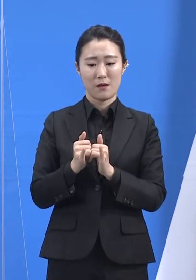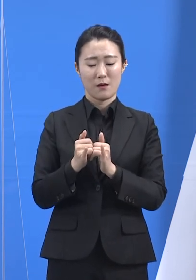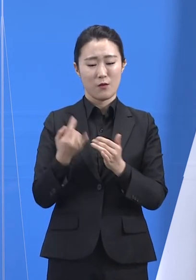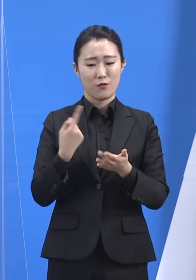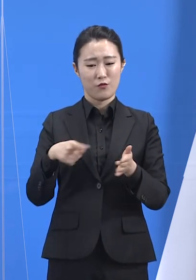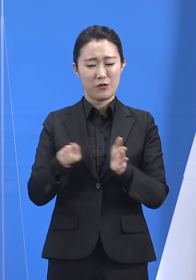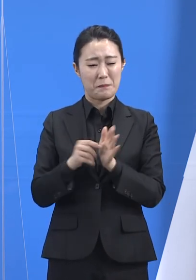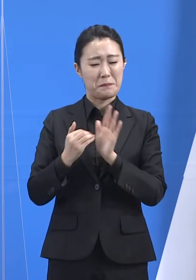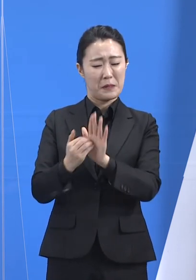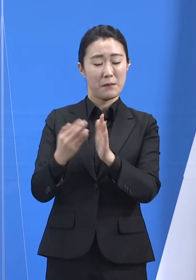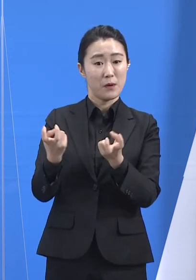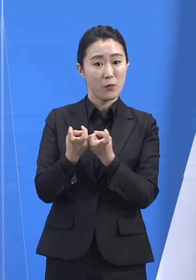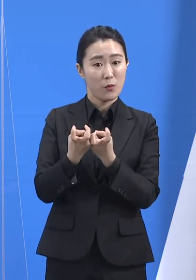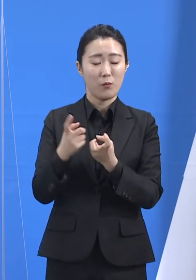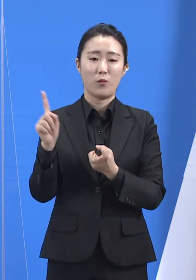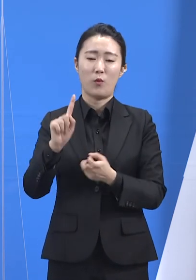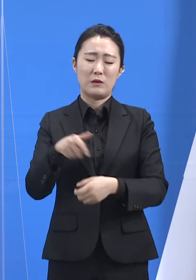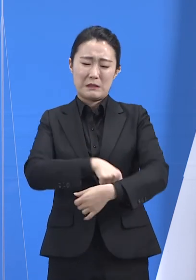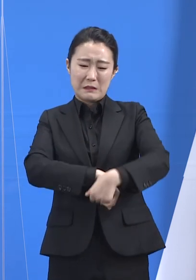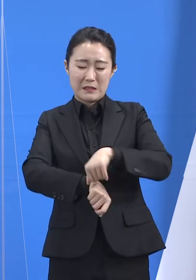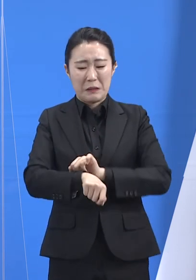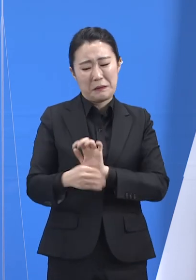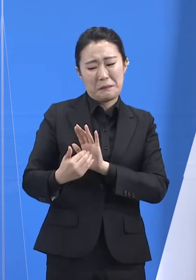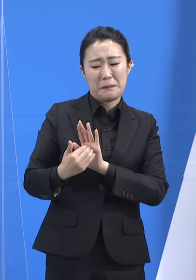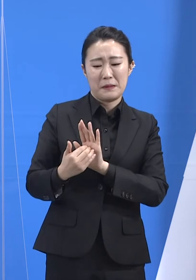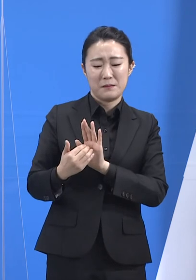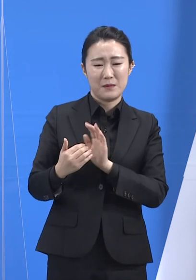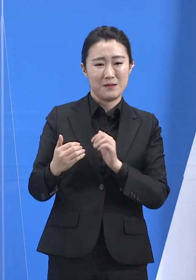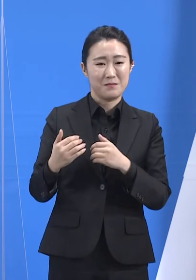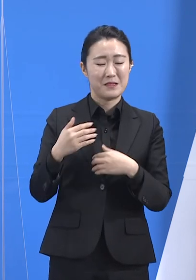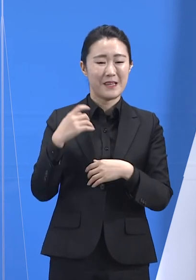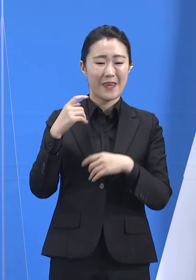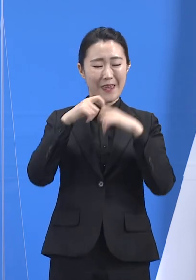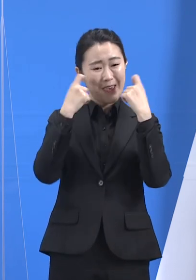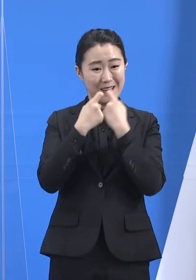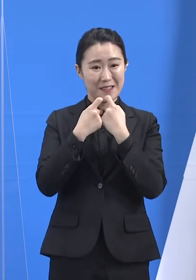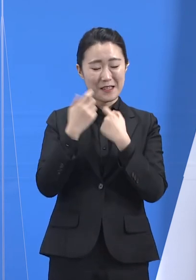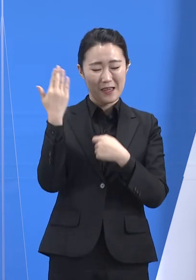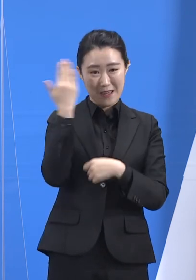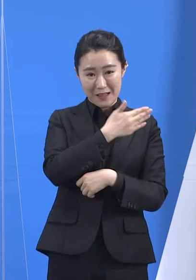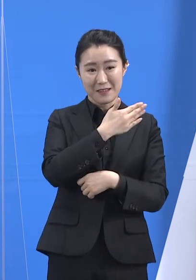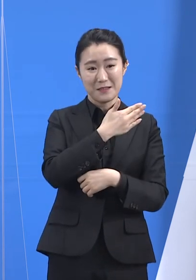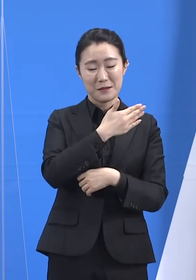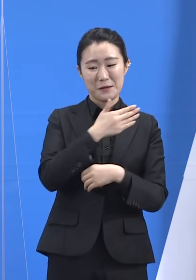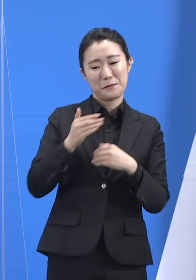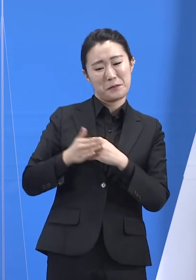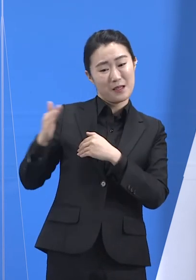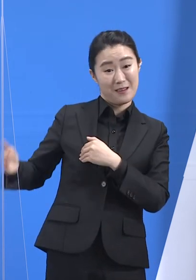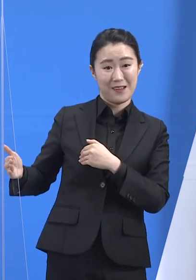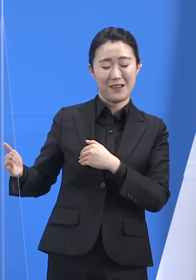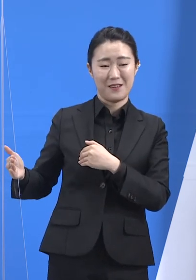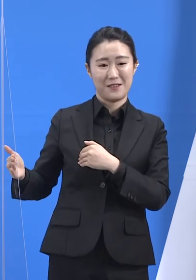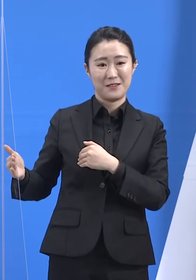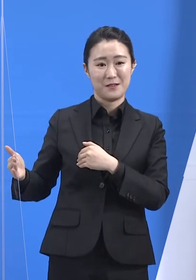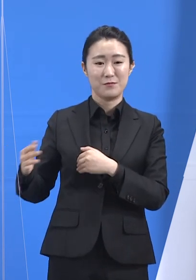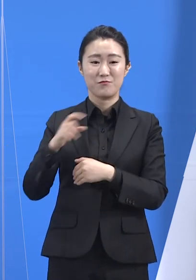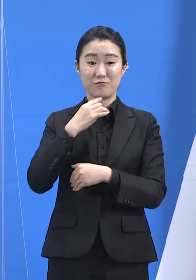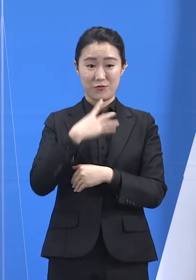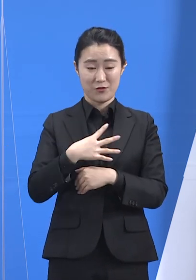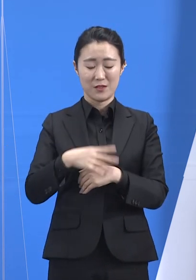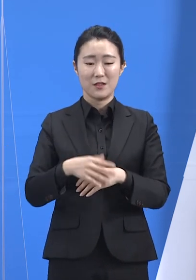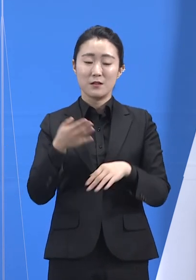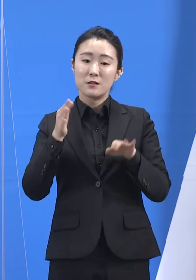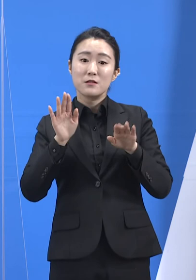하지만 이제 백신이라는 무기가 더해졌습니다. 오랜 시간 기다려온 고마운 선물 같습니다.